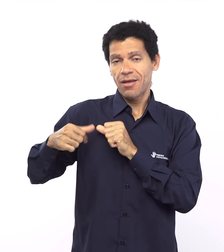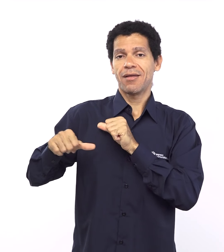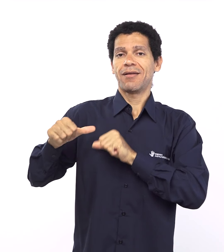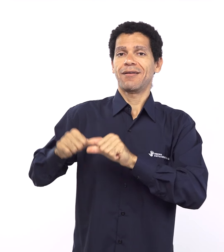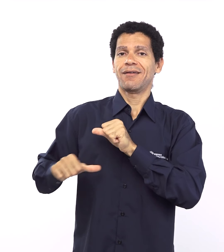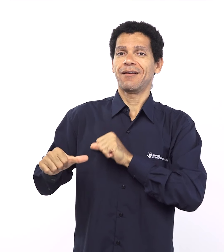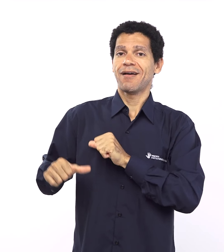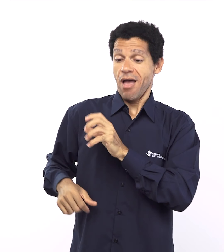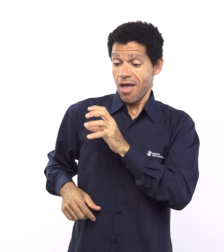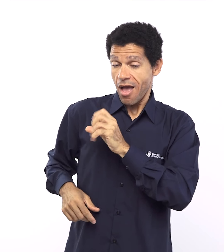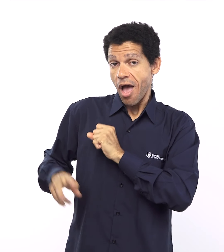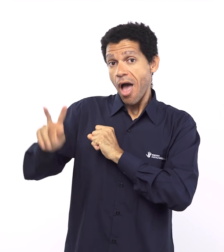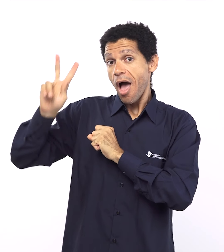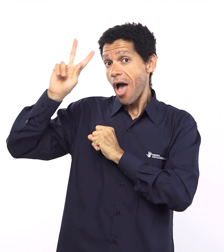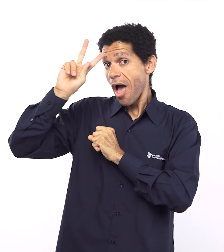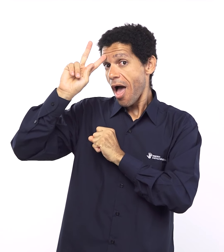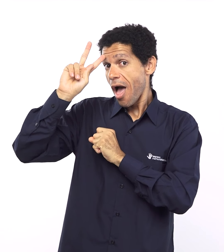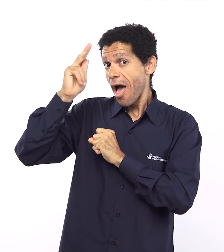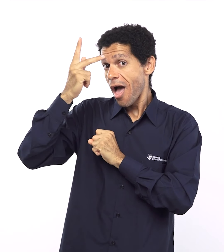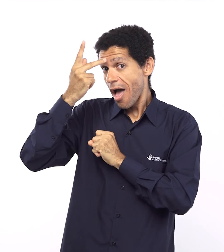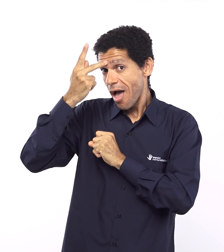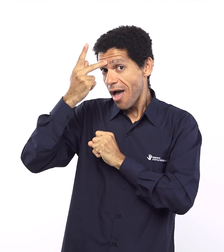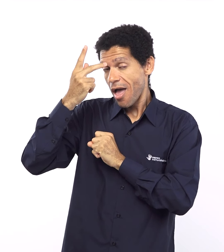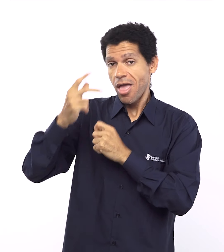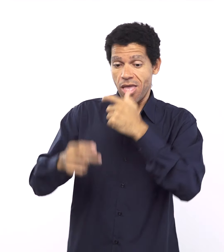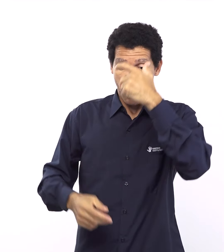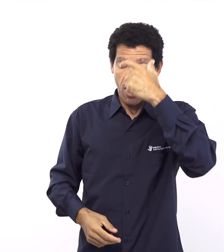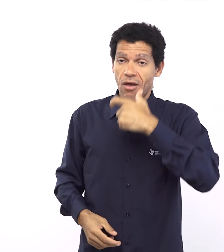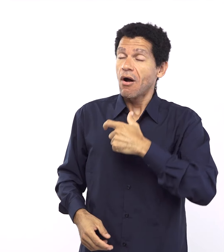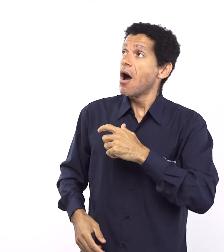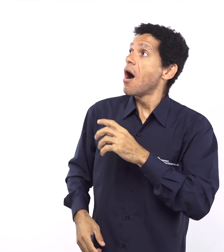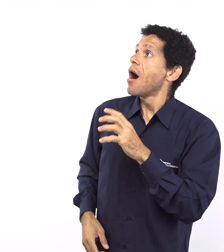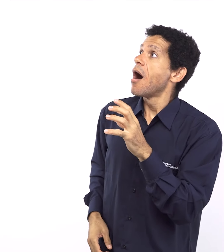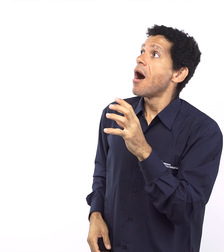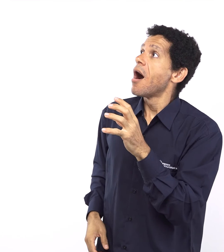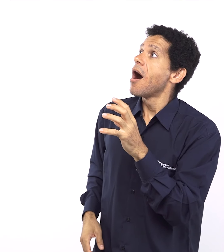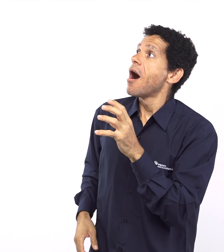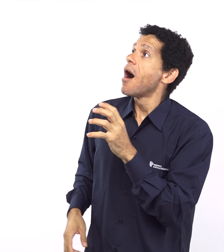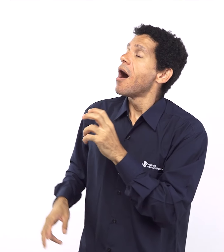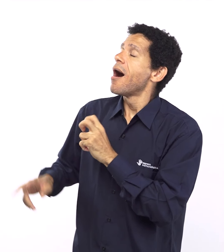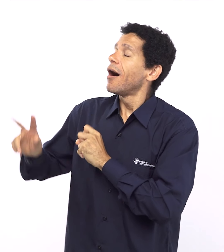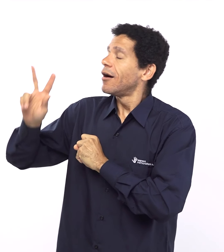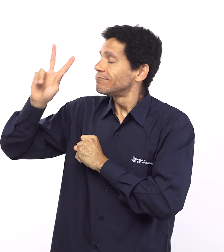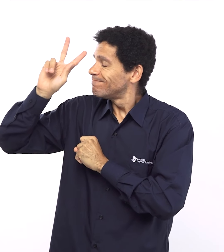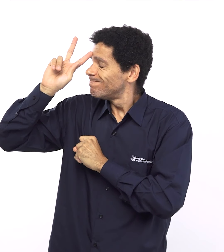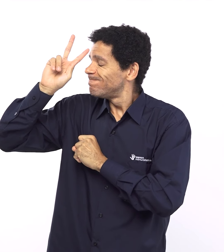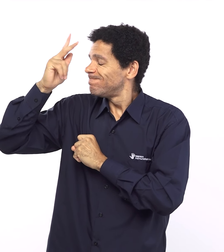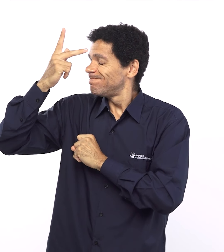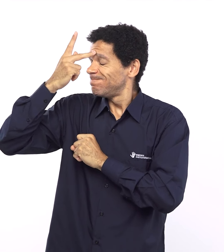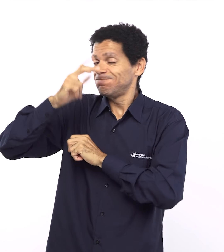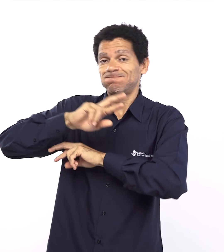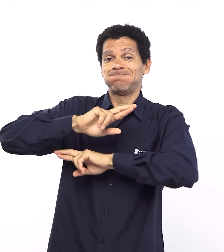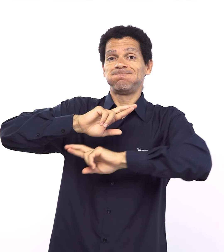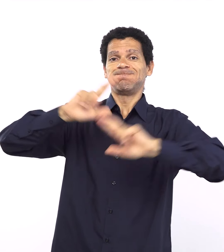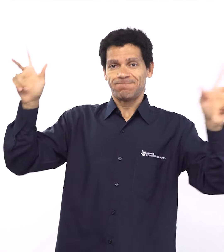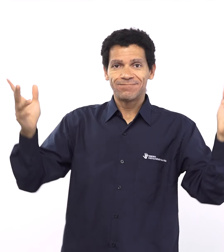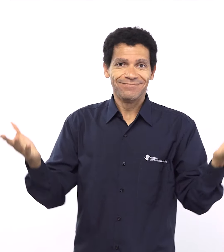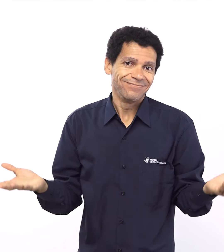de Deus ser nosso amigo mas de nós sermos amigos de Deus também ou seja de Deus nos amar mas nós também amarmos a Deus